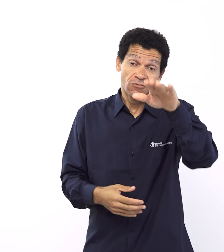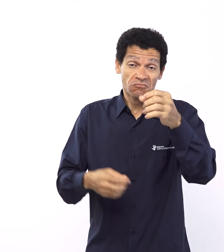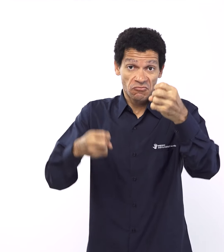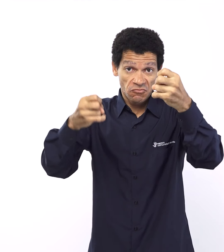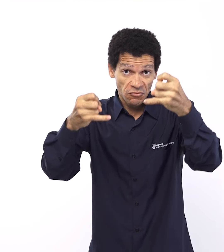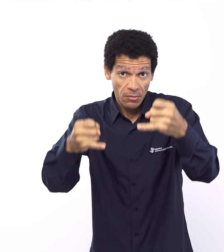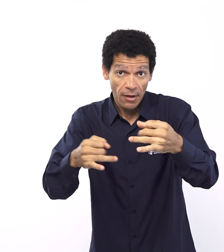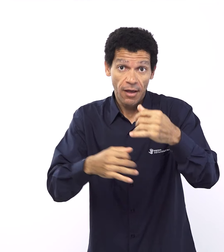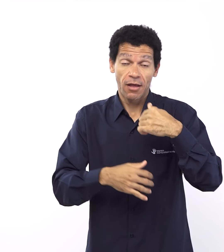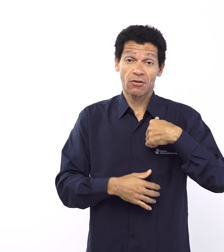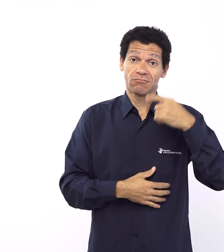né, em termos de, de,